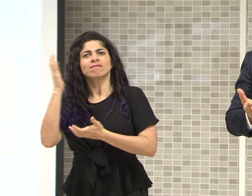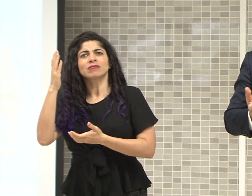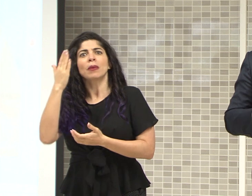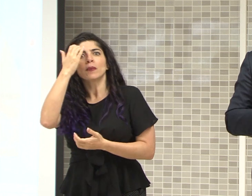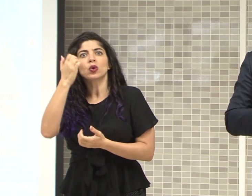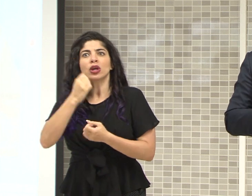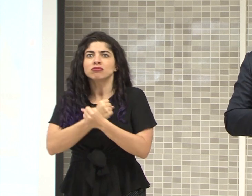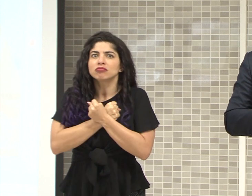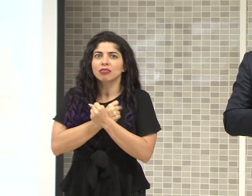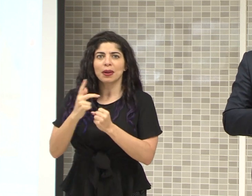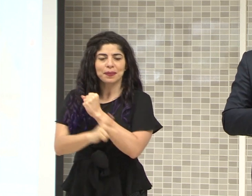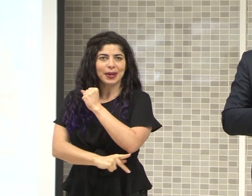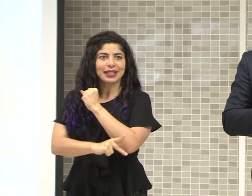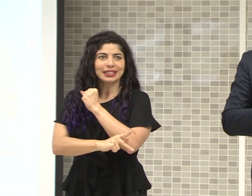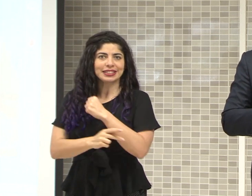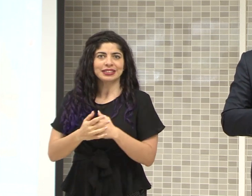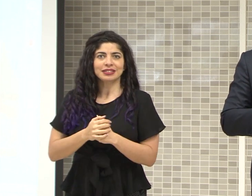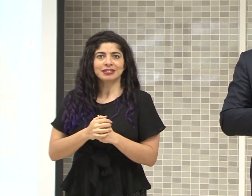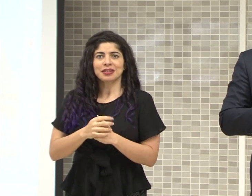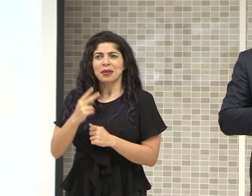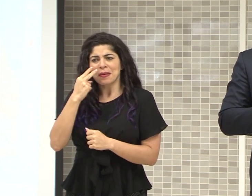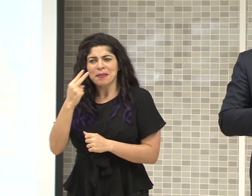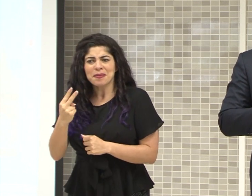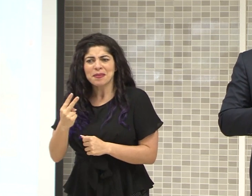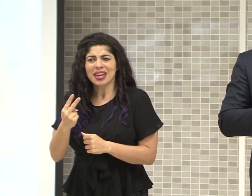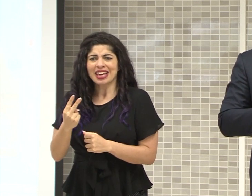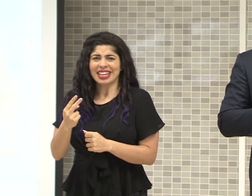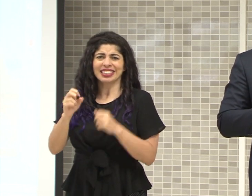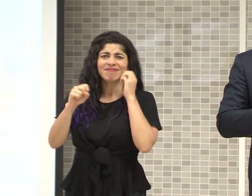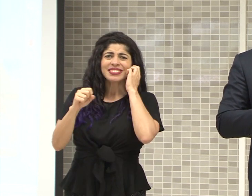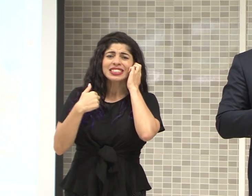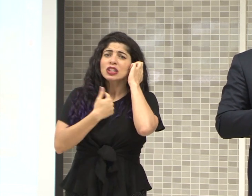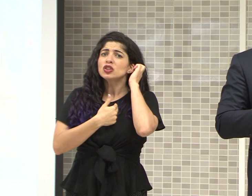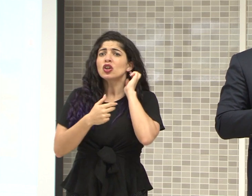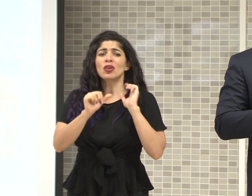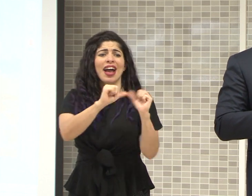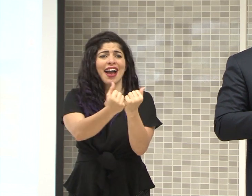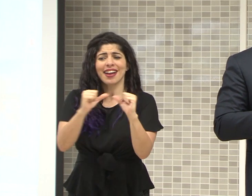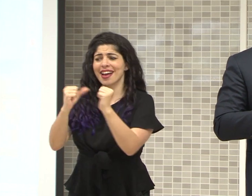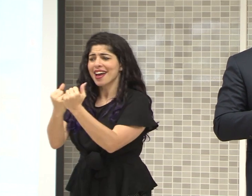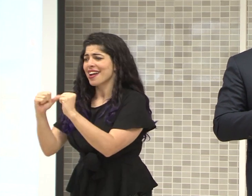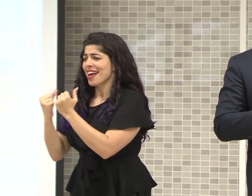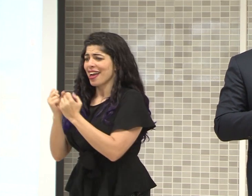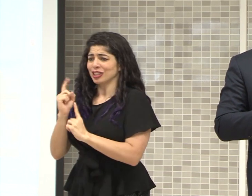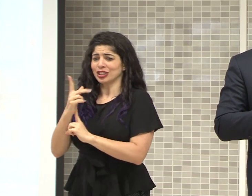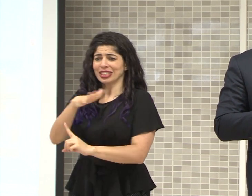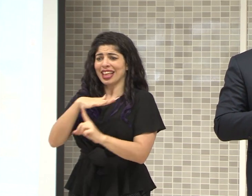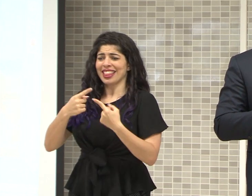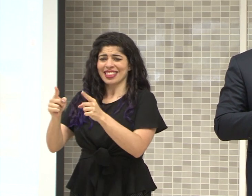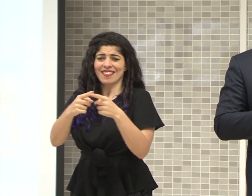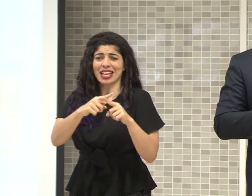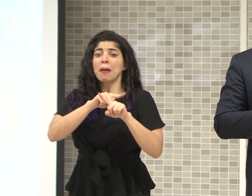este país, viendo que sí, que nos desempeñamos en partes distintas de la sociedad, pero que amamos a este